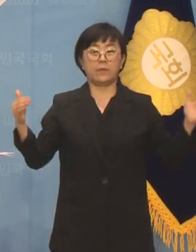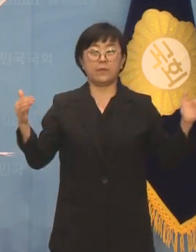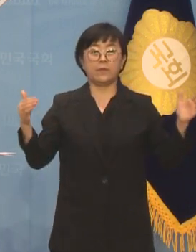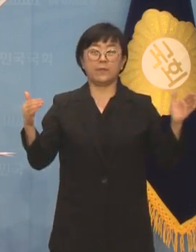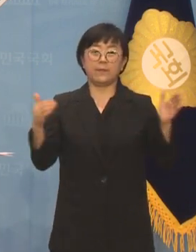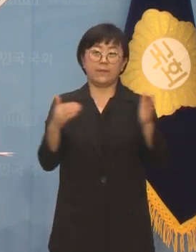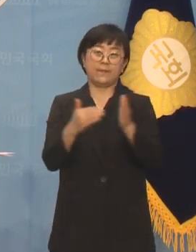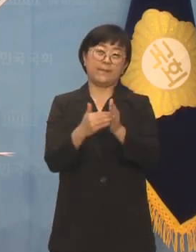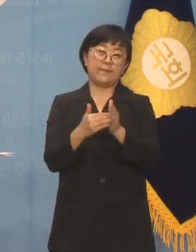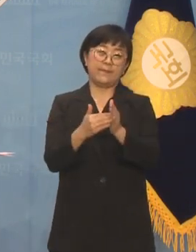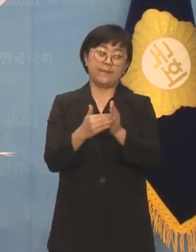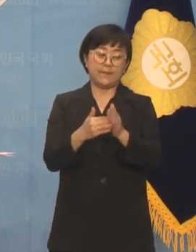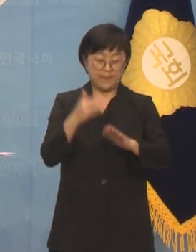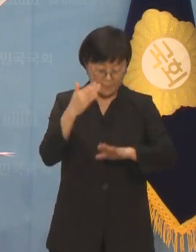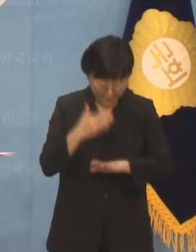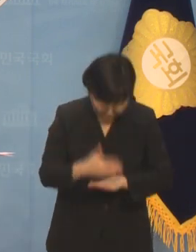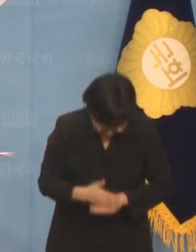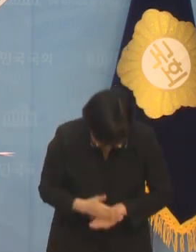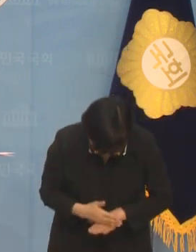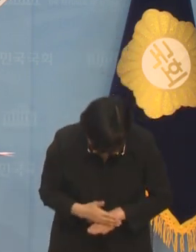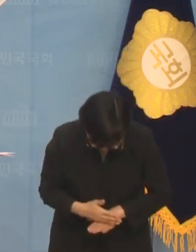정리해보십니다. 감사합니다.